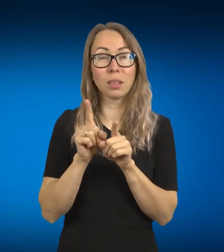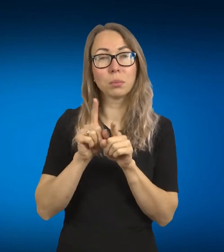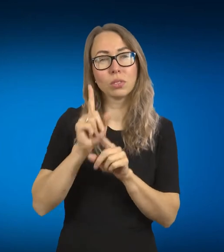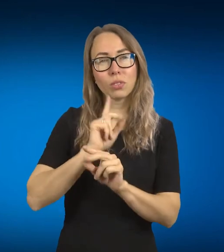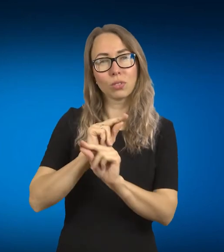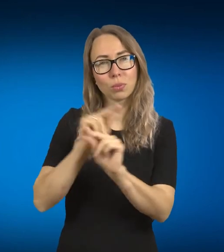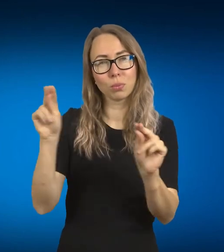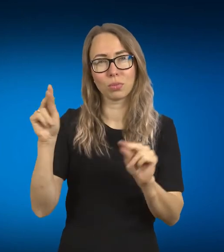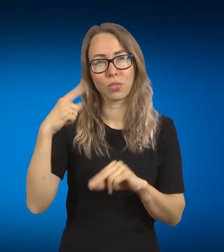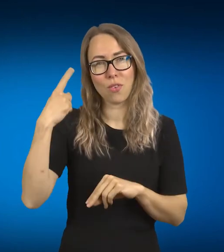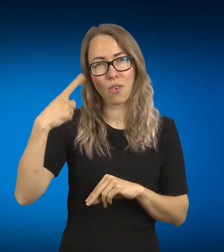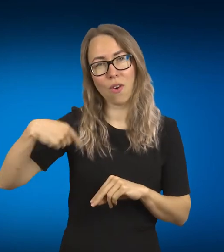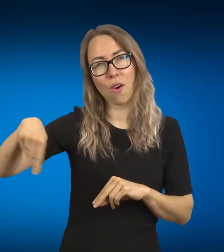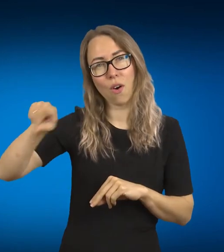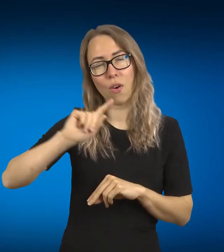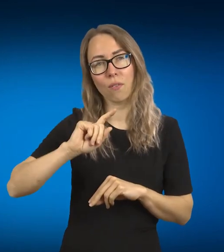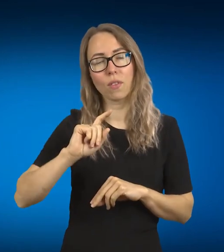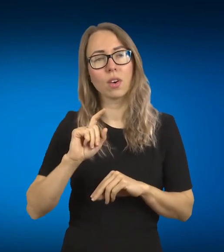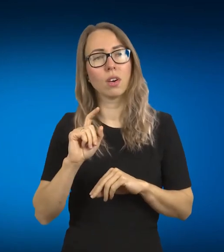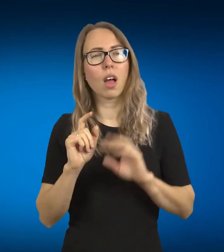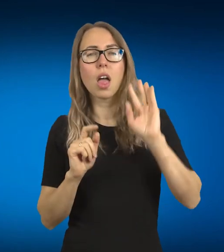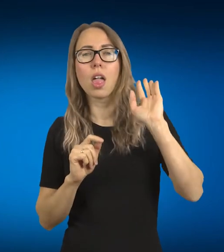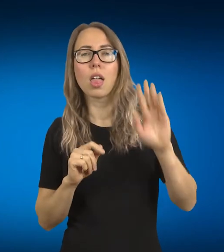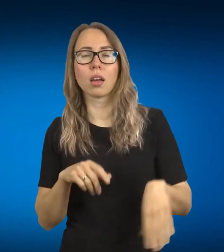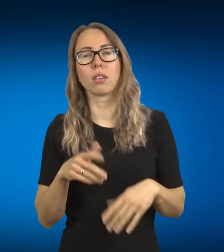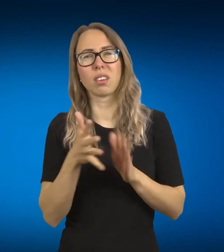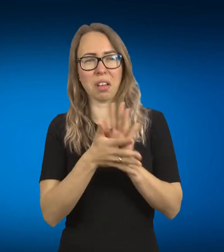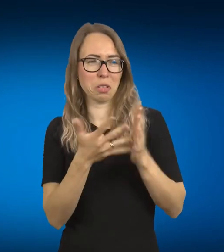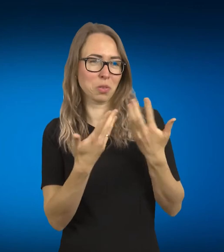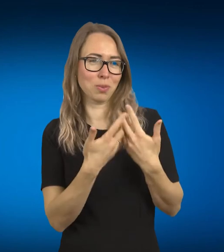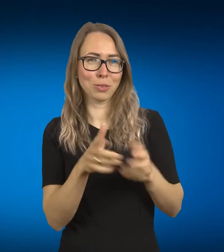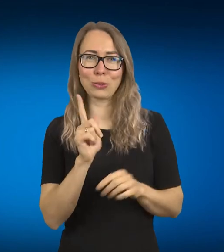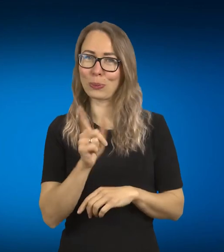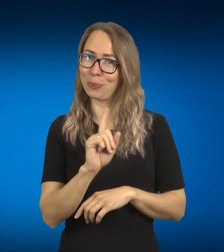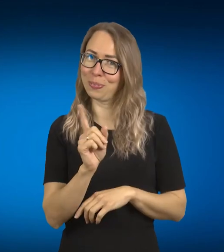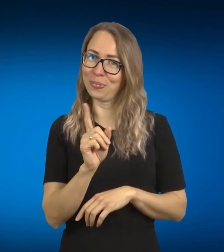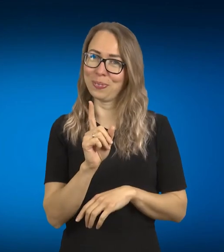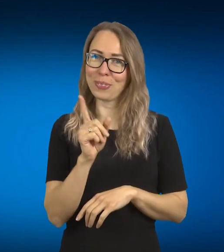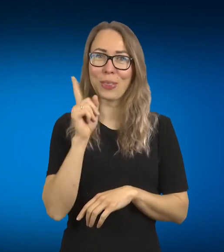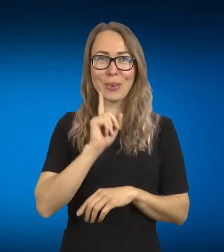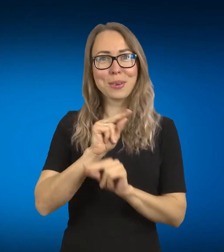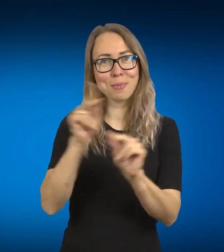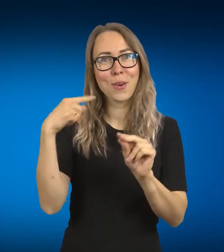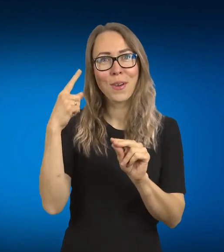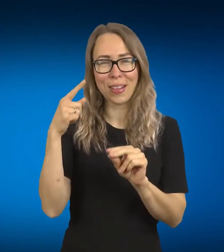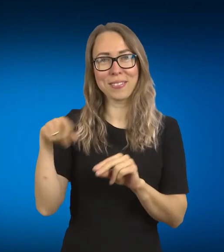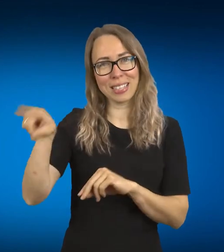neprireiks. Gal ir neprireiks, bet tai yra labai įdomi patirtis jos išmokti. Ir, saku,